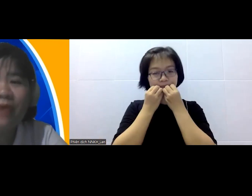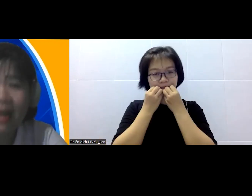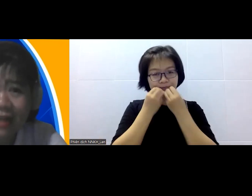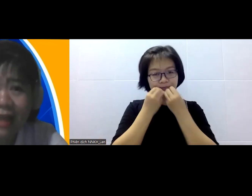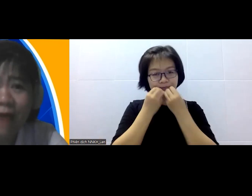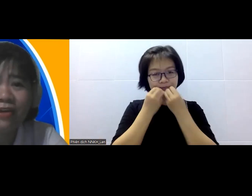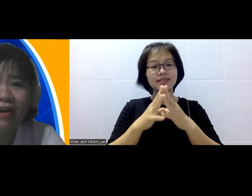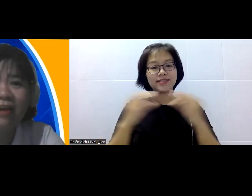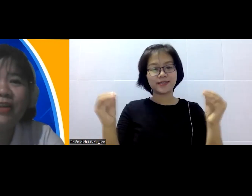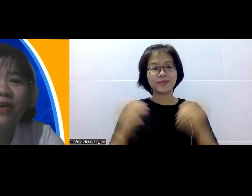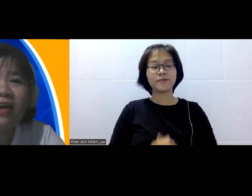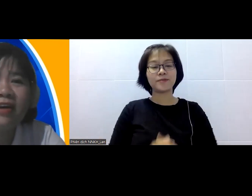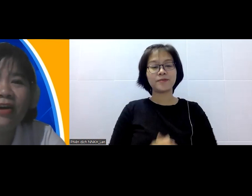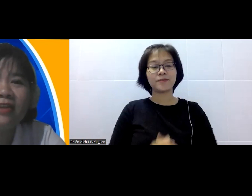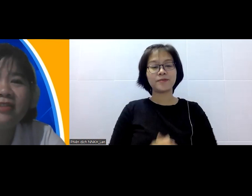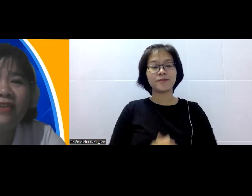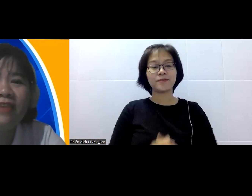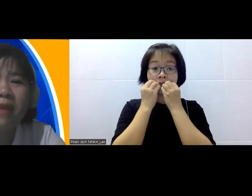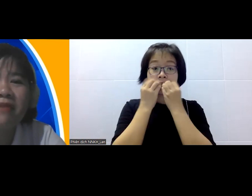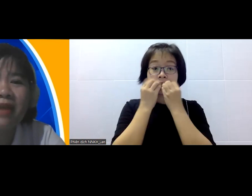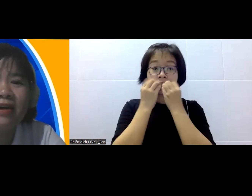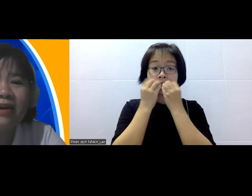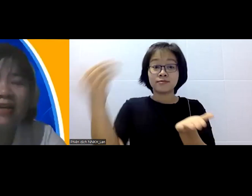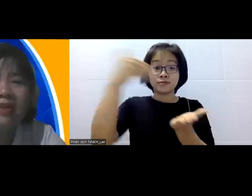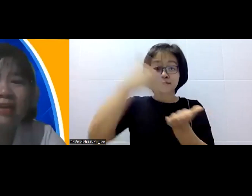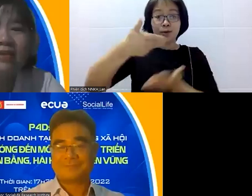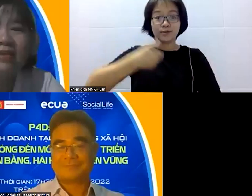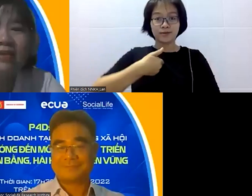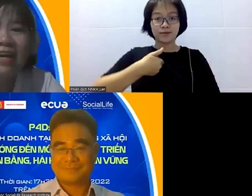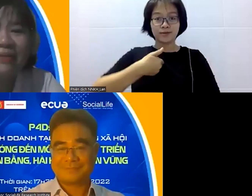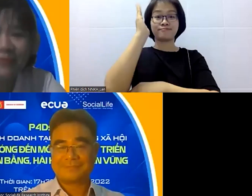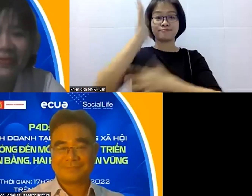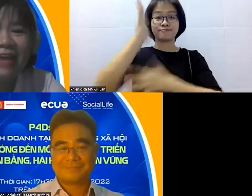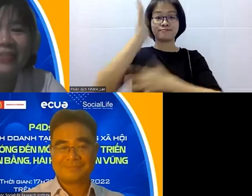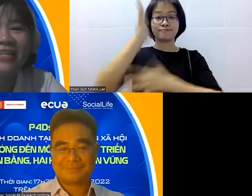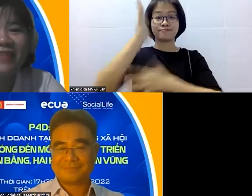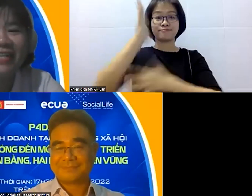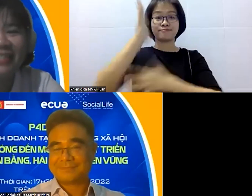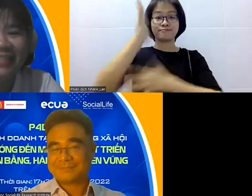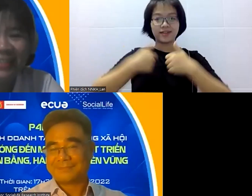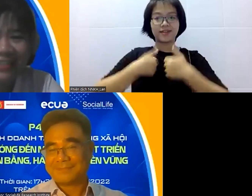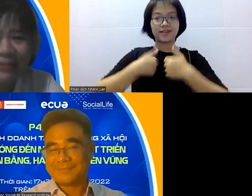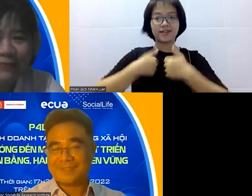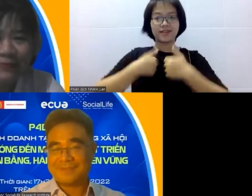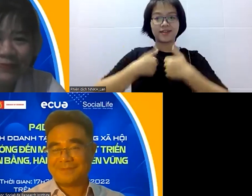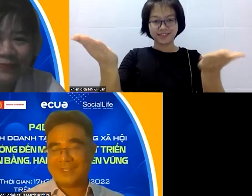dịch đã tạo cho thôi cái cơ hội được nói về Ababina ở cái gì cái sự kiện này và em xin cảm ơn